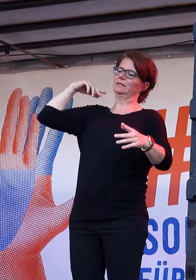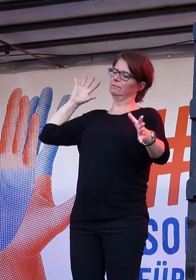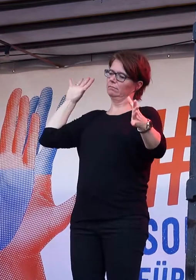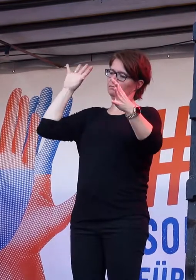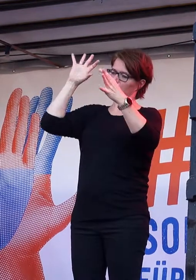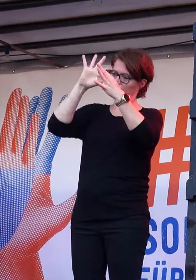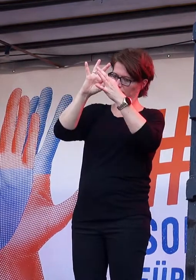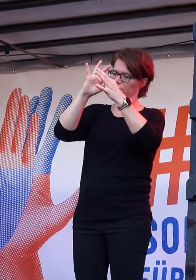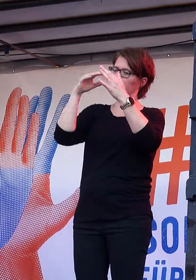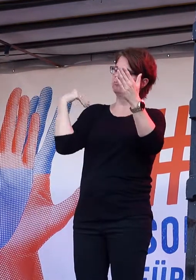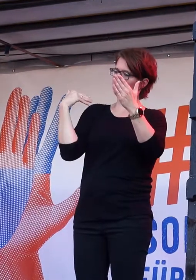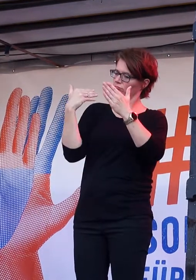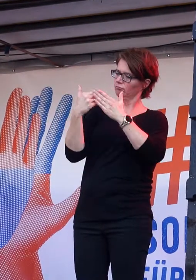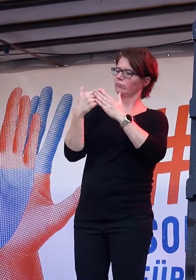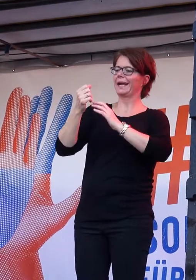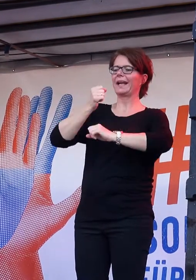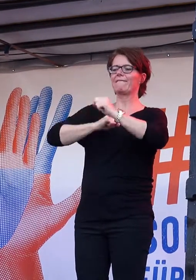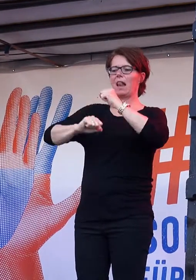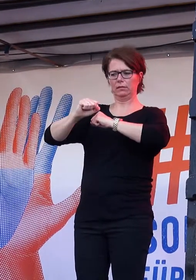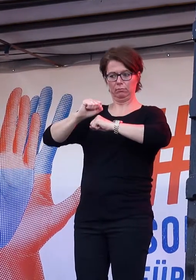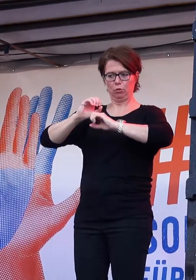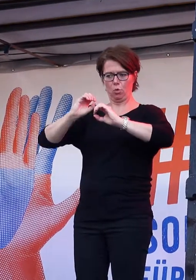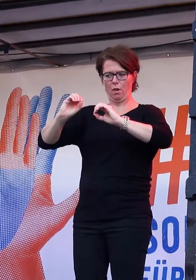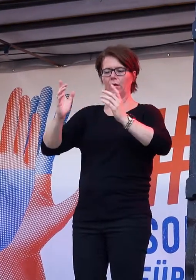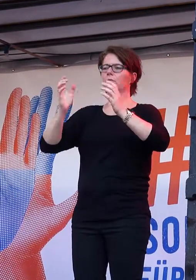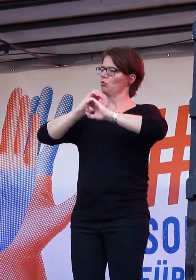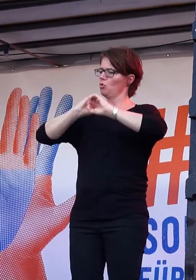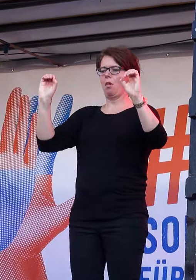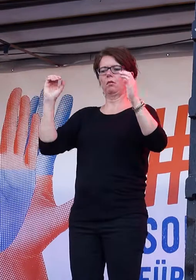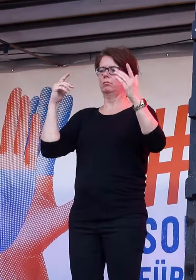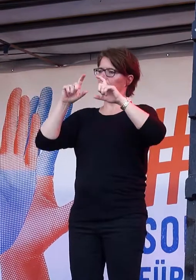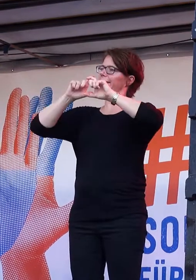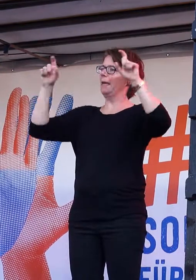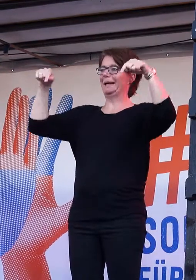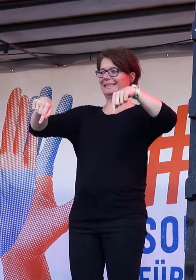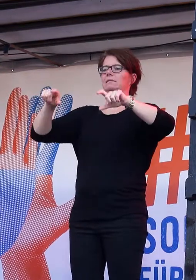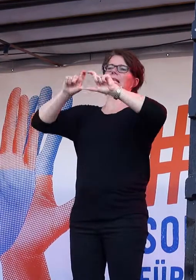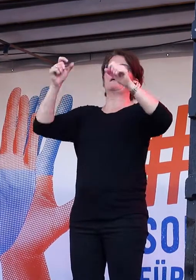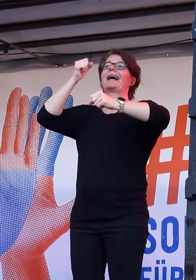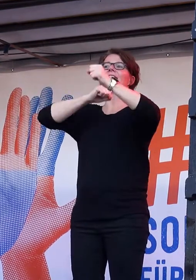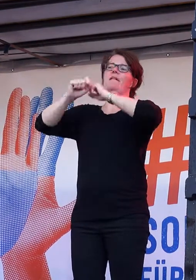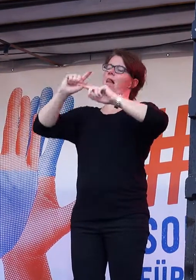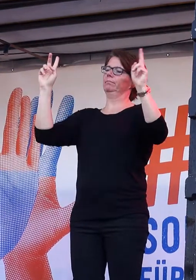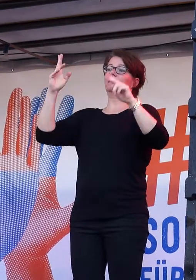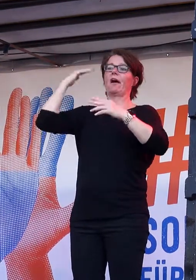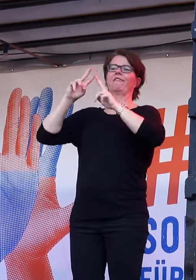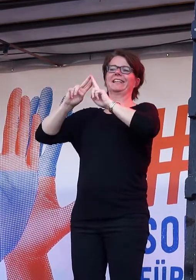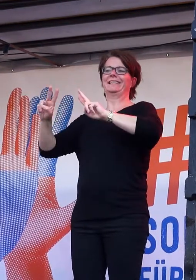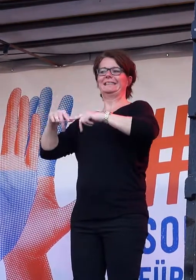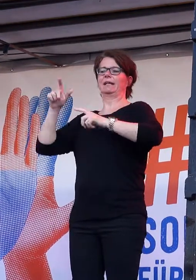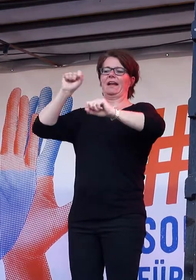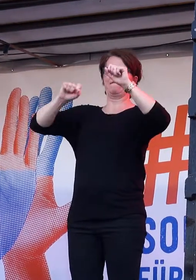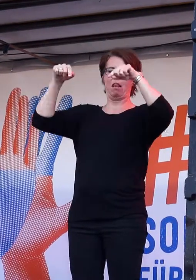dass in Berlin ganz offensichtlich Hass, Rassismus und Antisemitismus